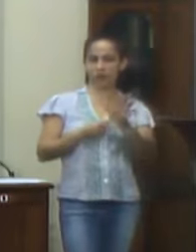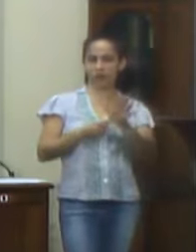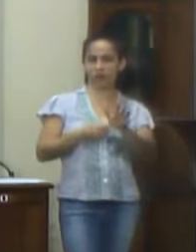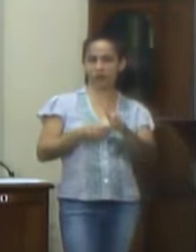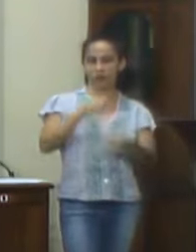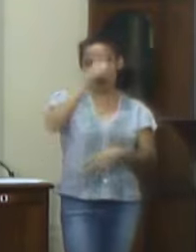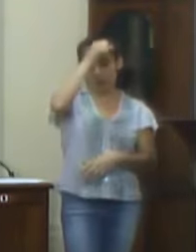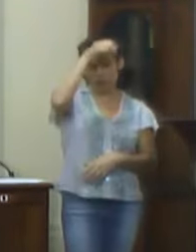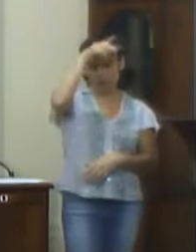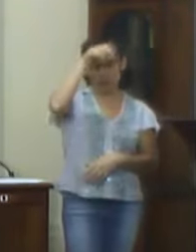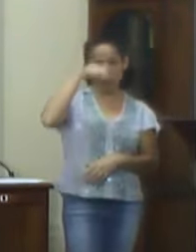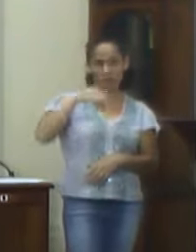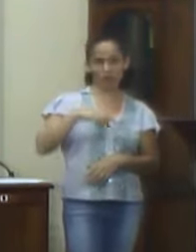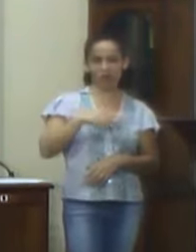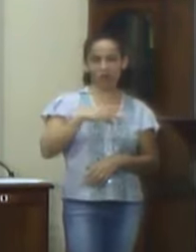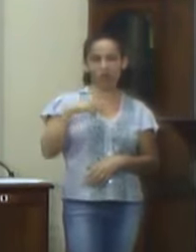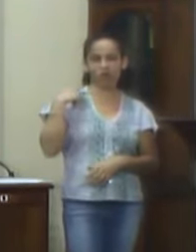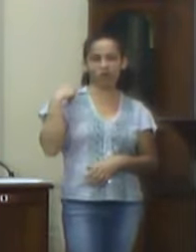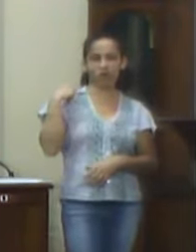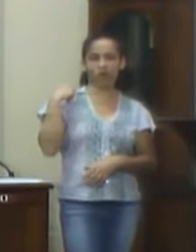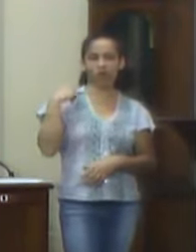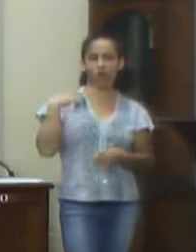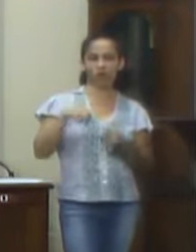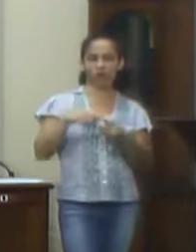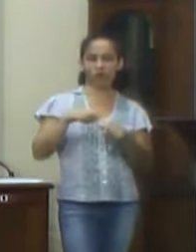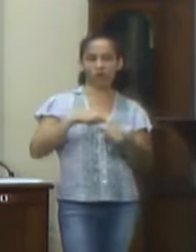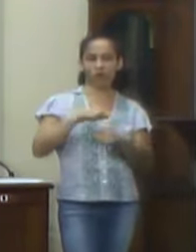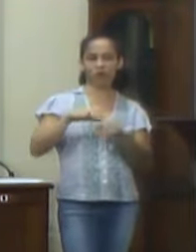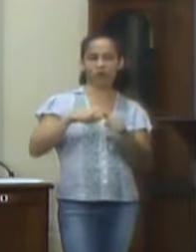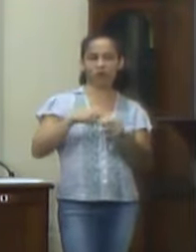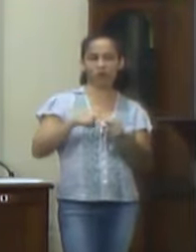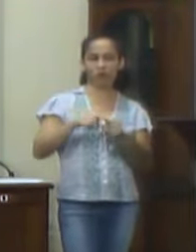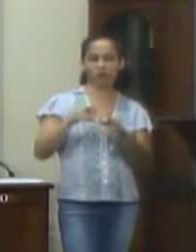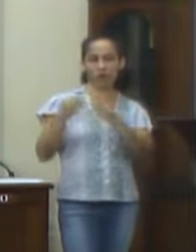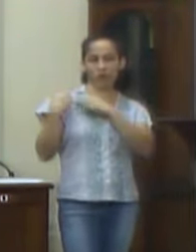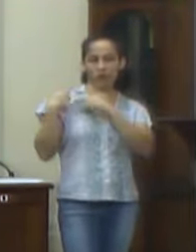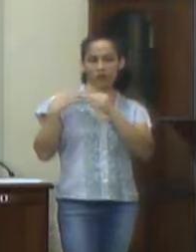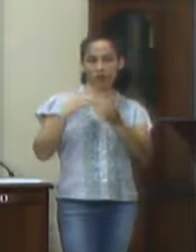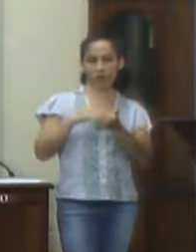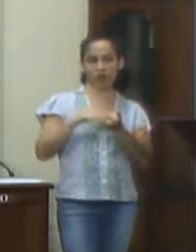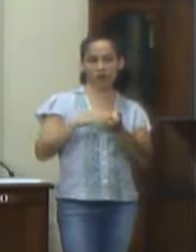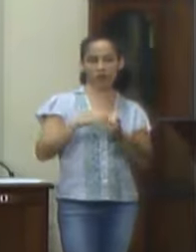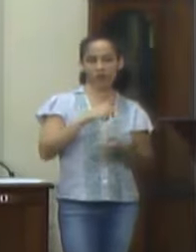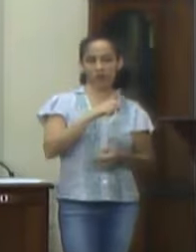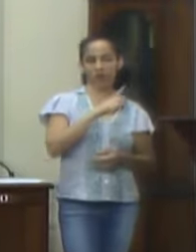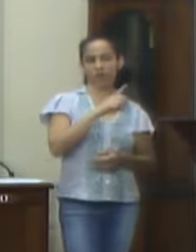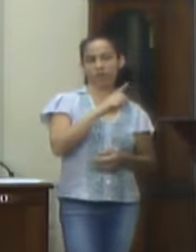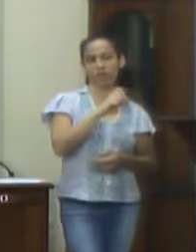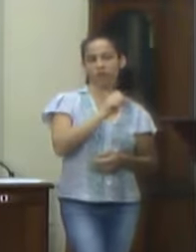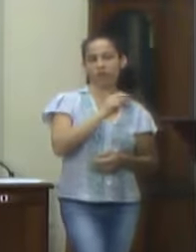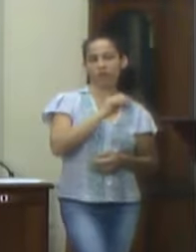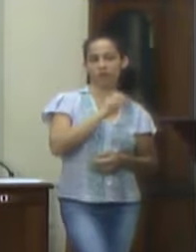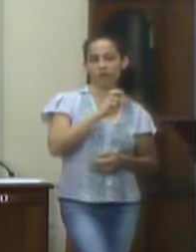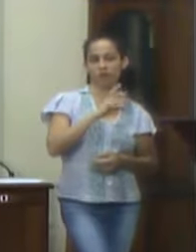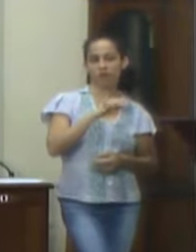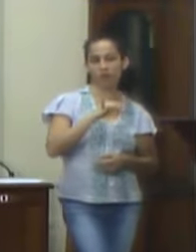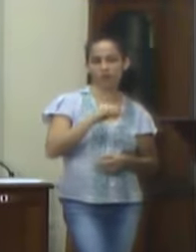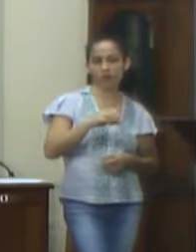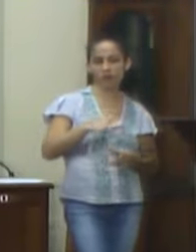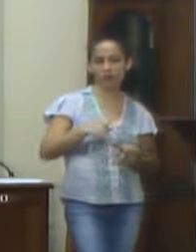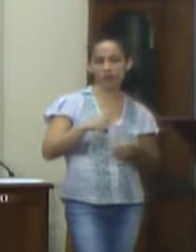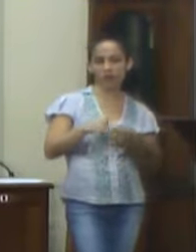municipal de Valença, Luiz Fernando Portado da Graça, que, através da Secretaria Municipal de Serviços Públicos, realize, de forma urgente,